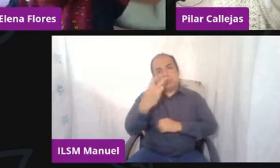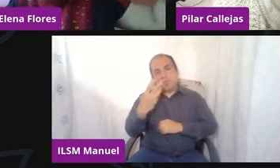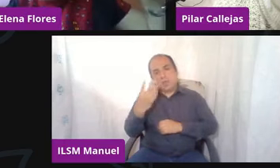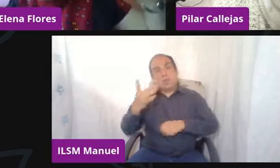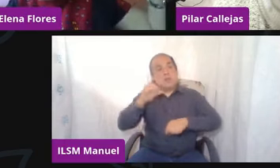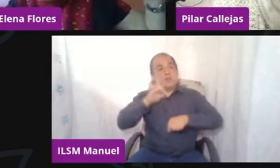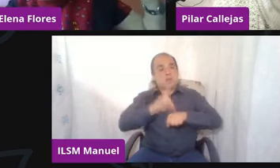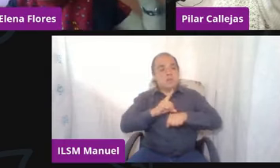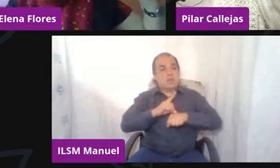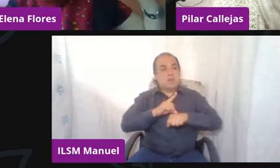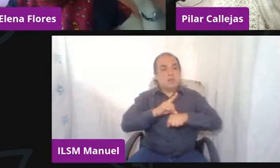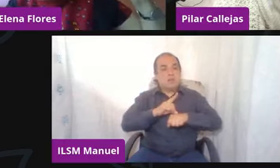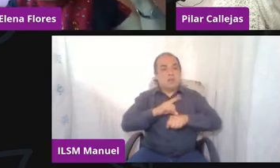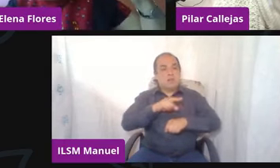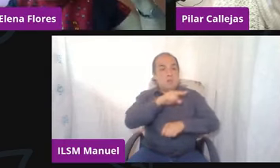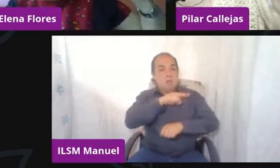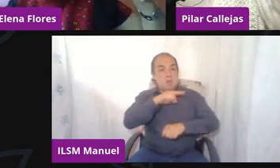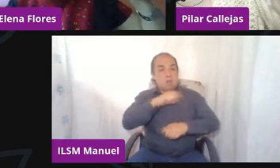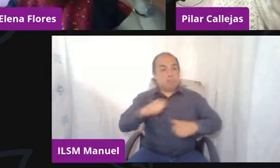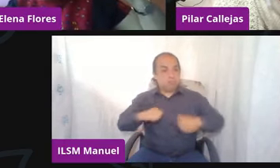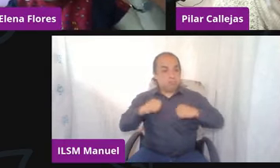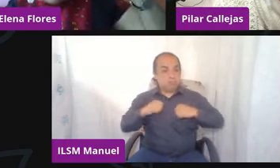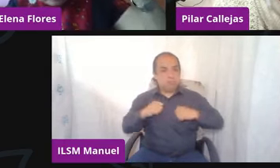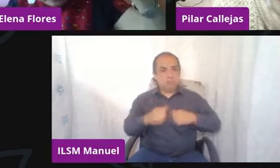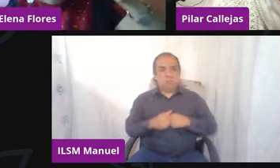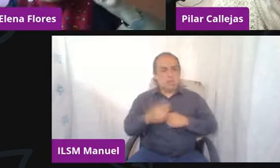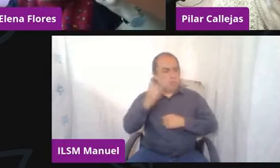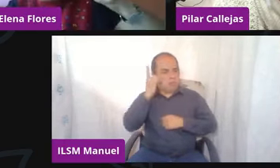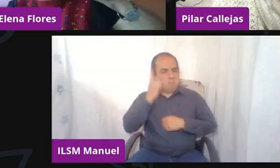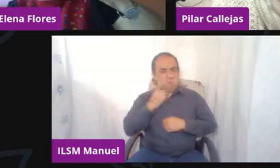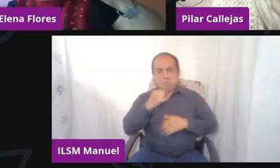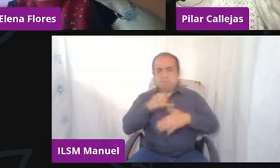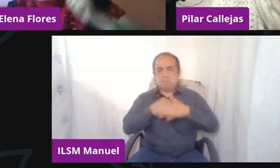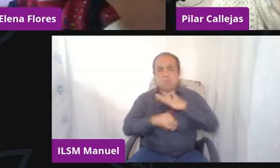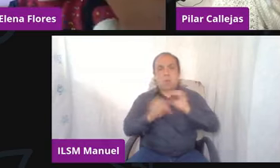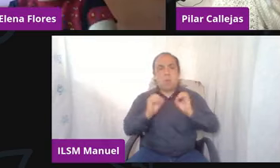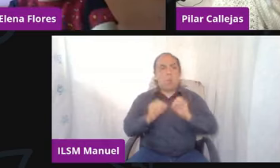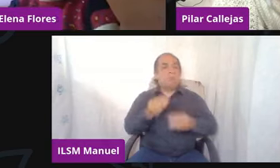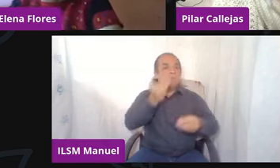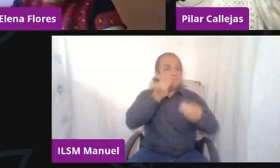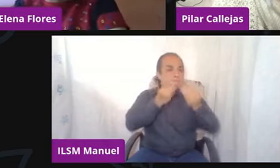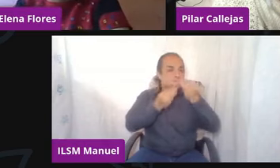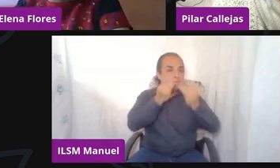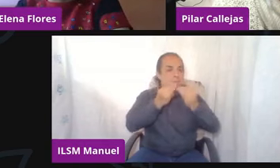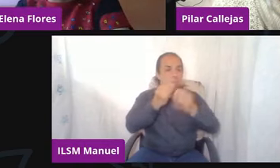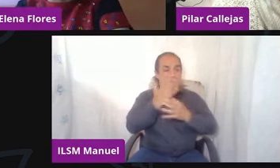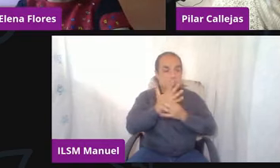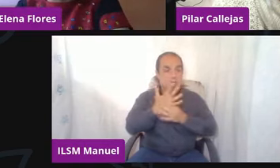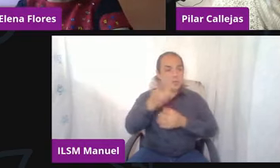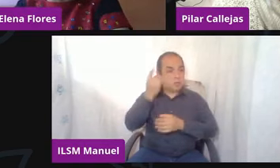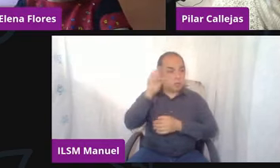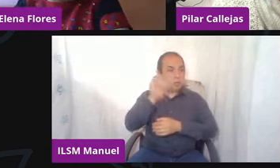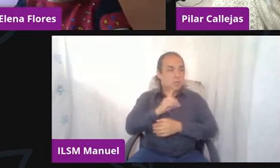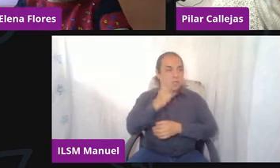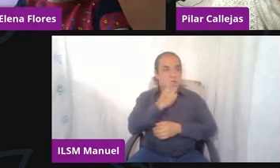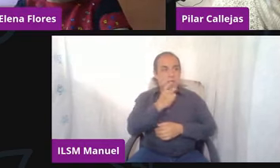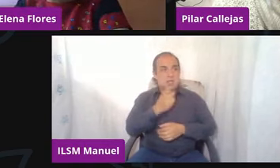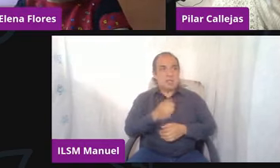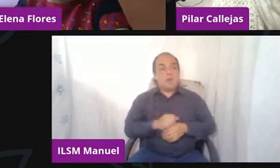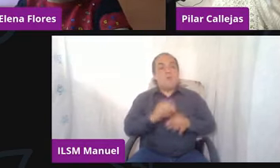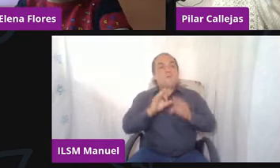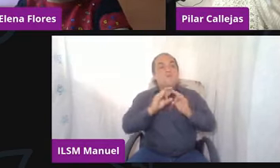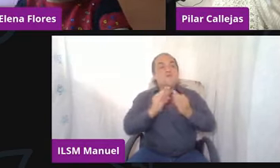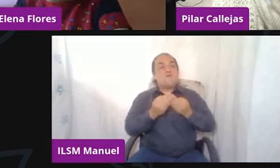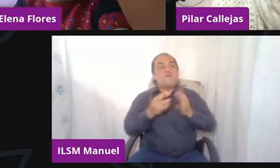están teniendo una buena, un buen sueño esta parte de la alimentación que decía doctora, bueno, pues son foquitos tremendos, ¿no?